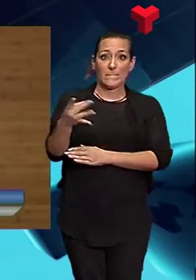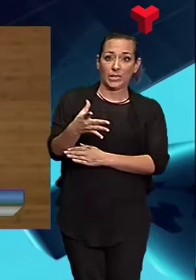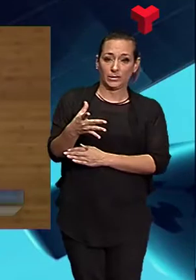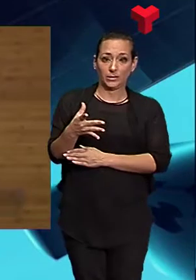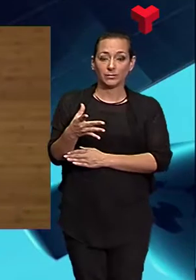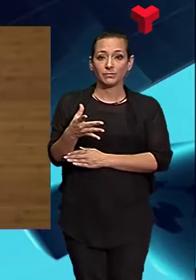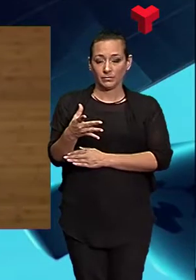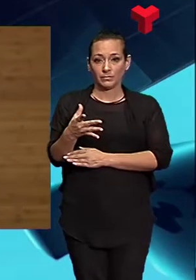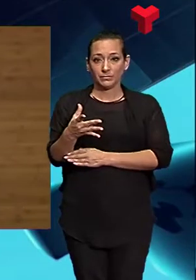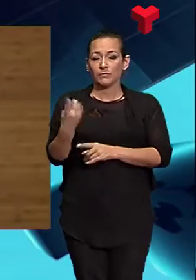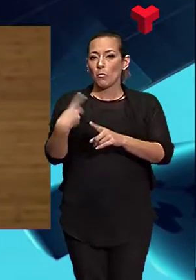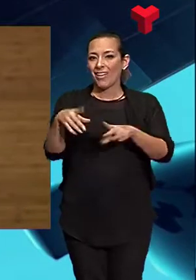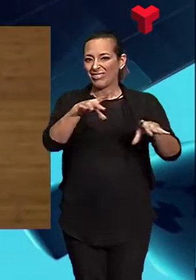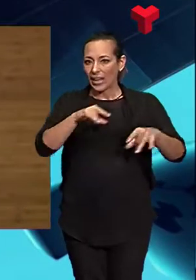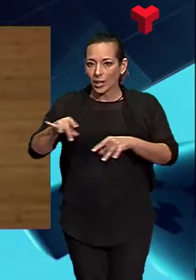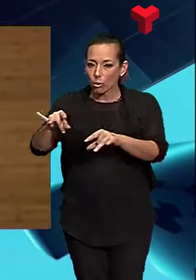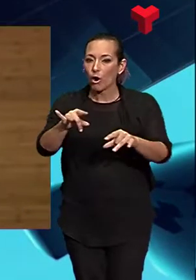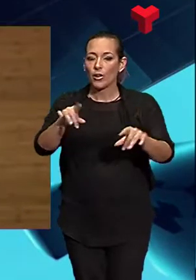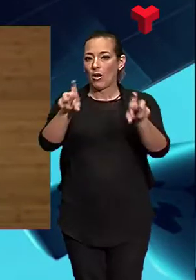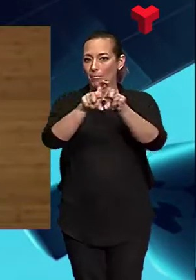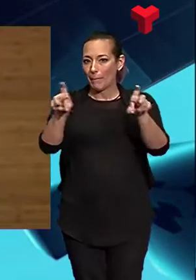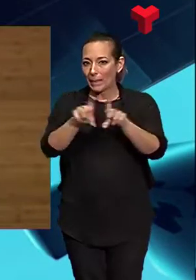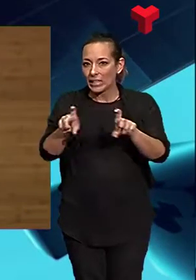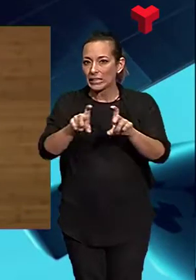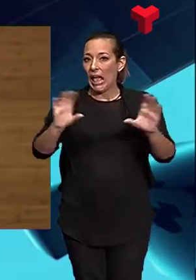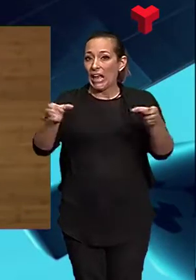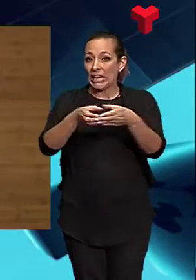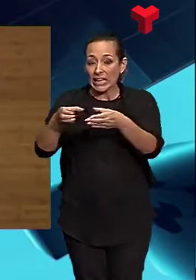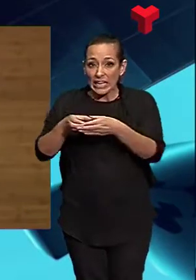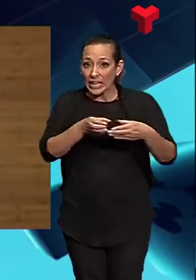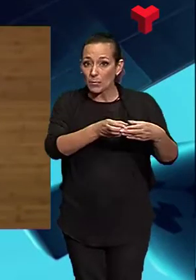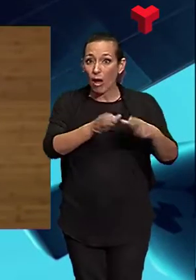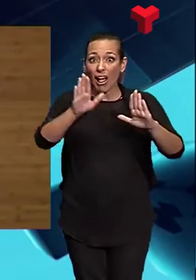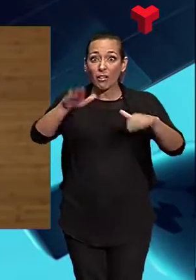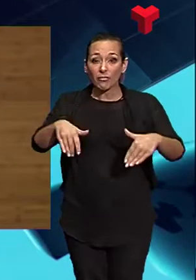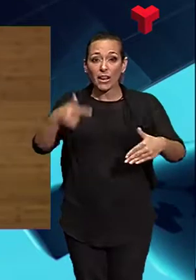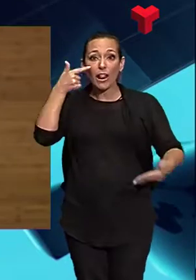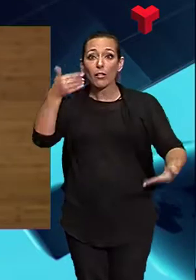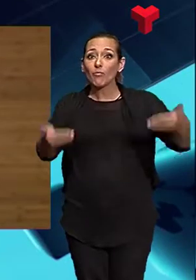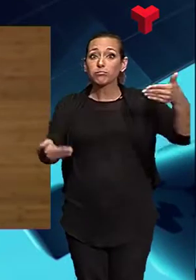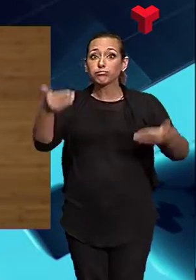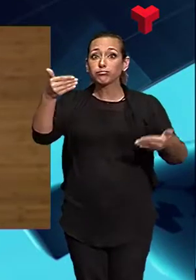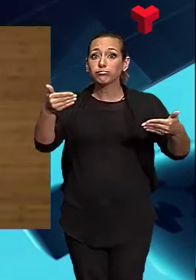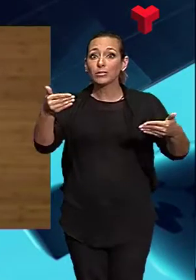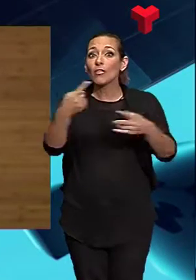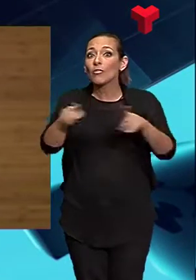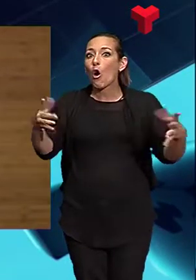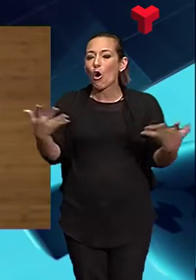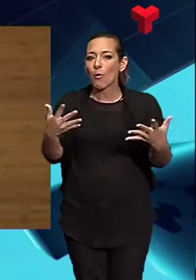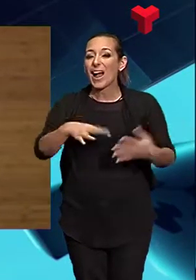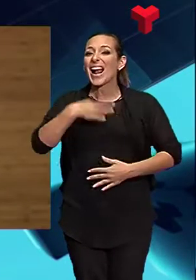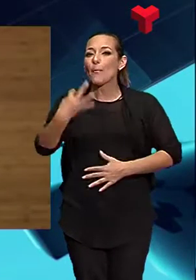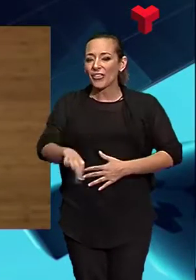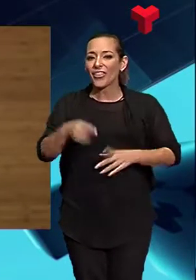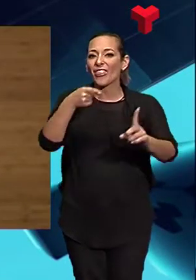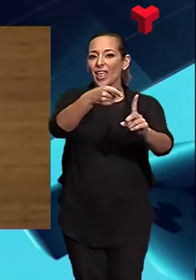Els territoris, les empreses, els equips es diferenciaran per la capacitat que tindrà el líder de prendre